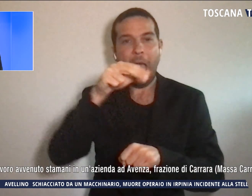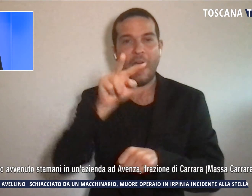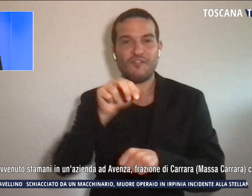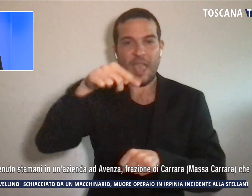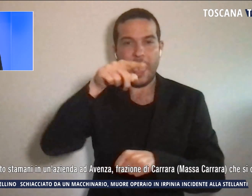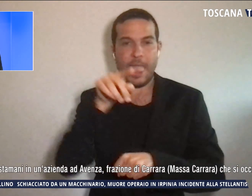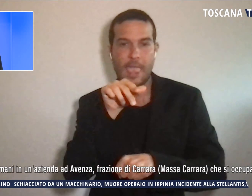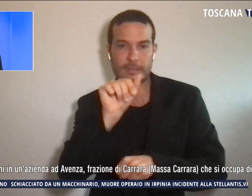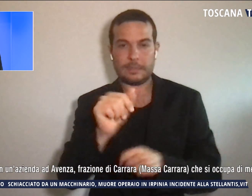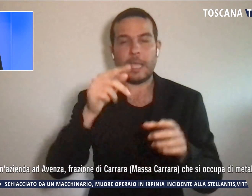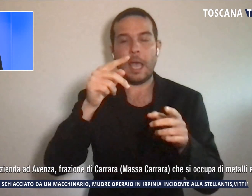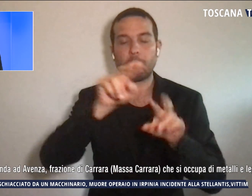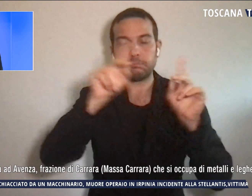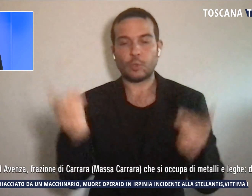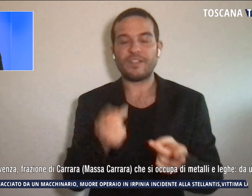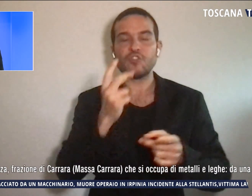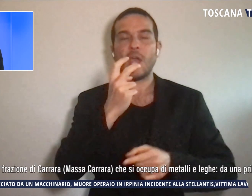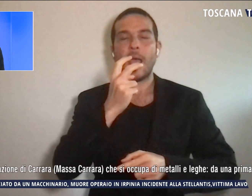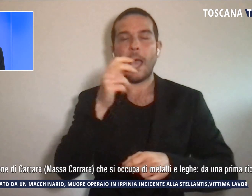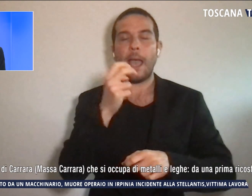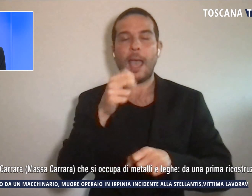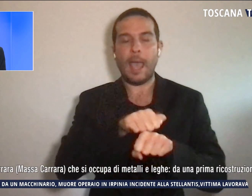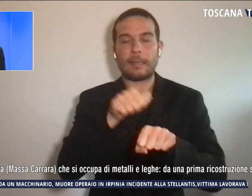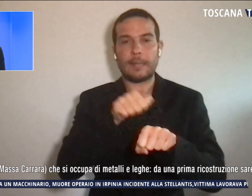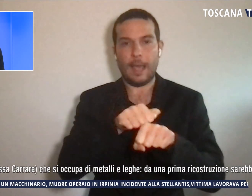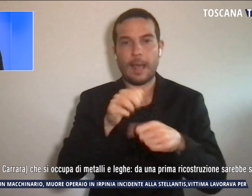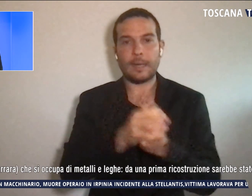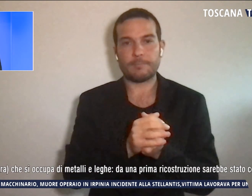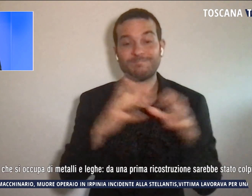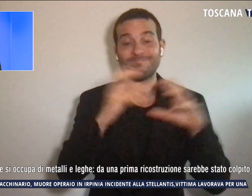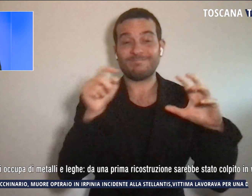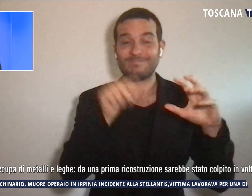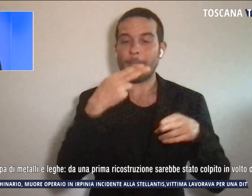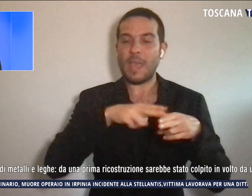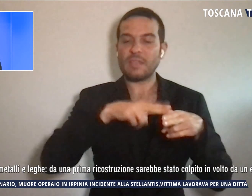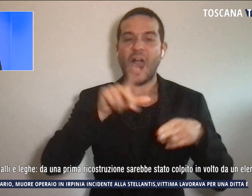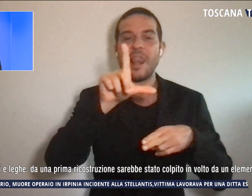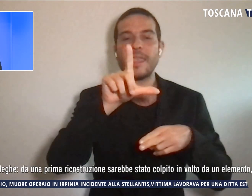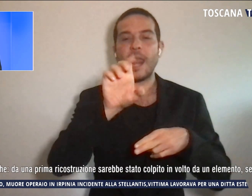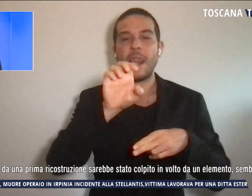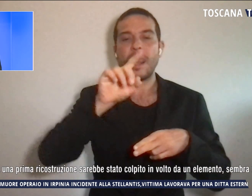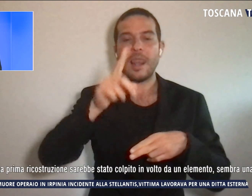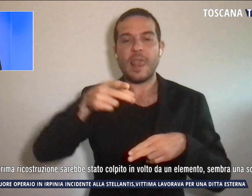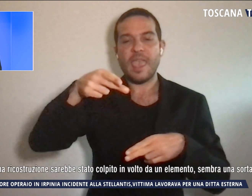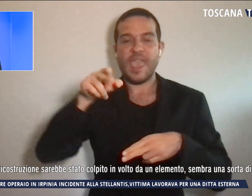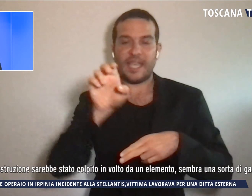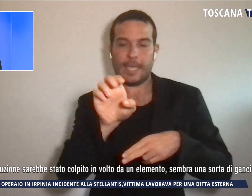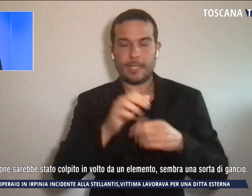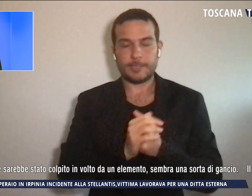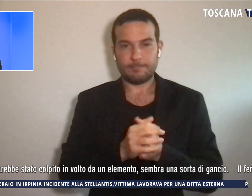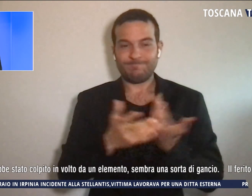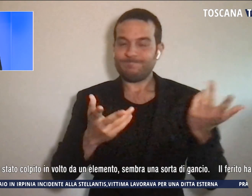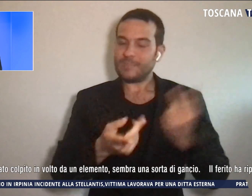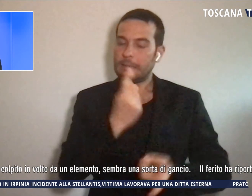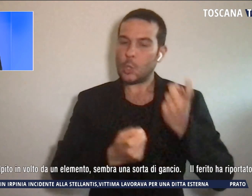Carrara, un'azienda che si occupa di metalli e leghe. Da una prima ricostruzione sarebbe stato colpito